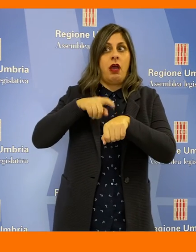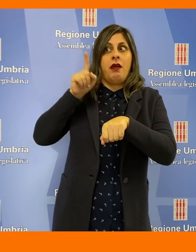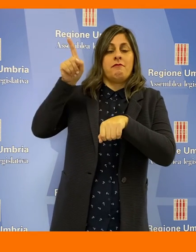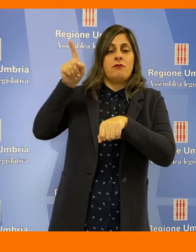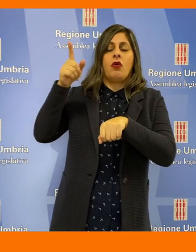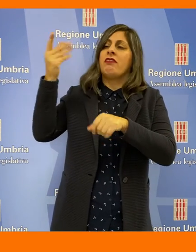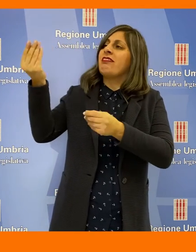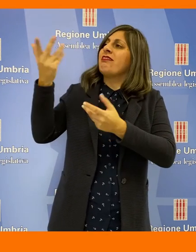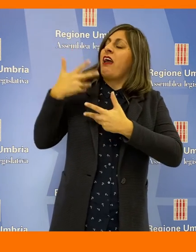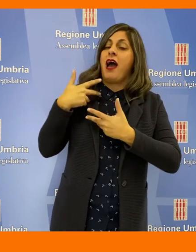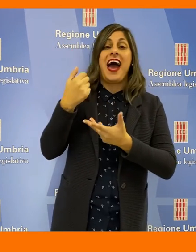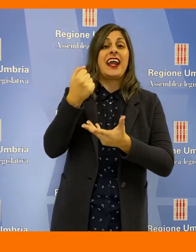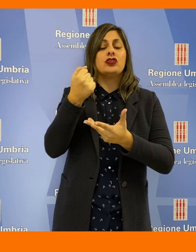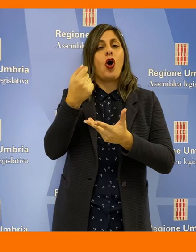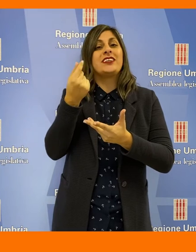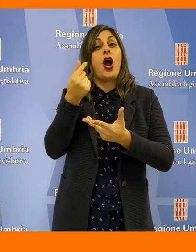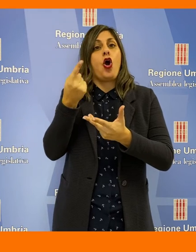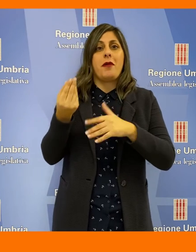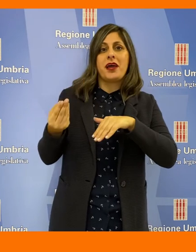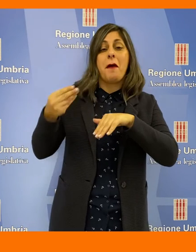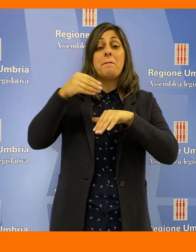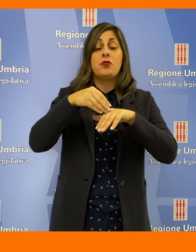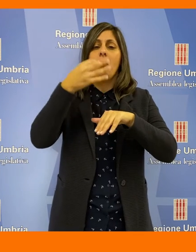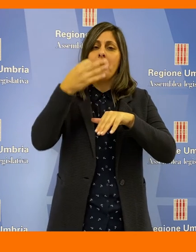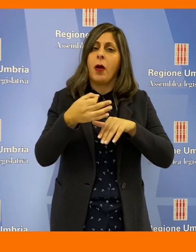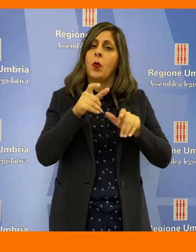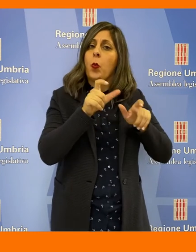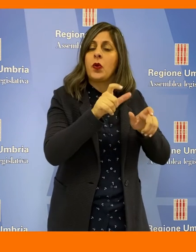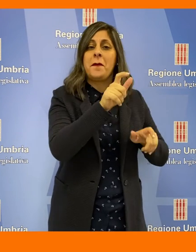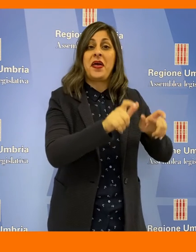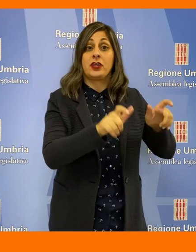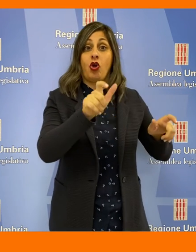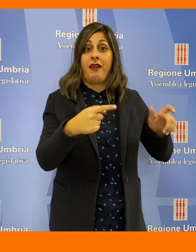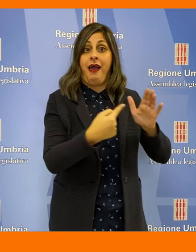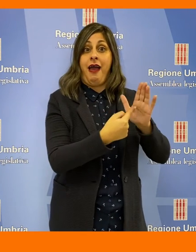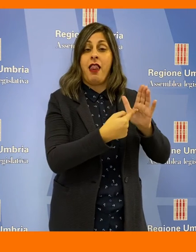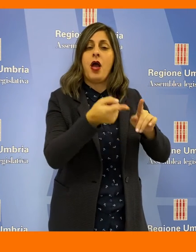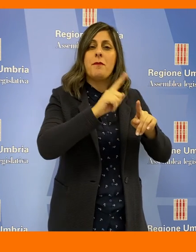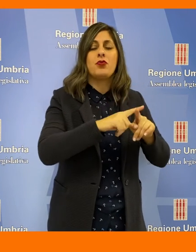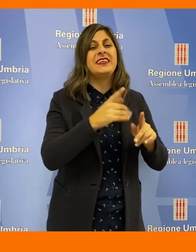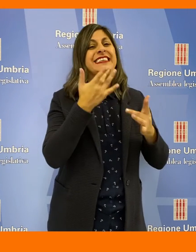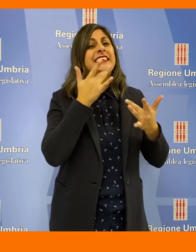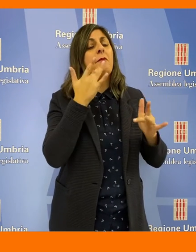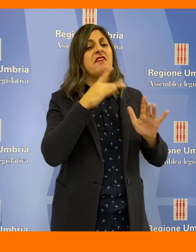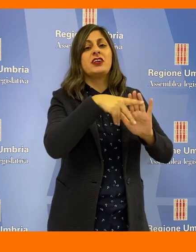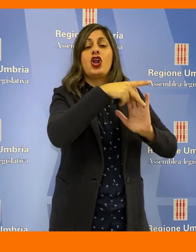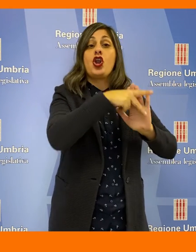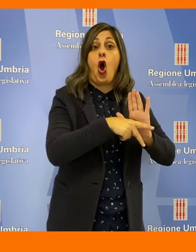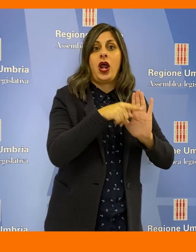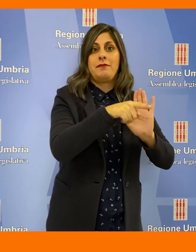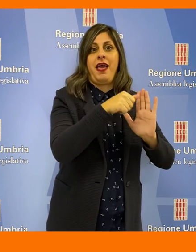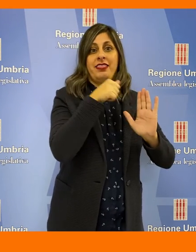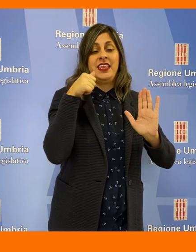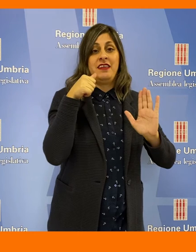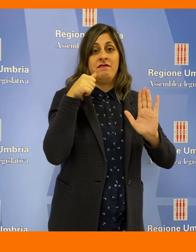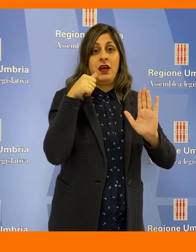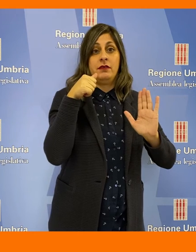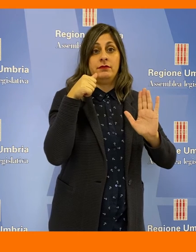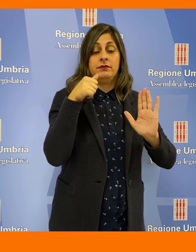contestualmente il governo a fornire ulteriori risorse economiche per il personale e per una maggiore semplificazione normativa